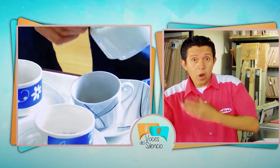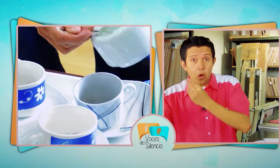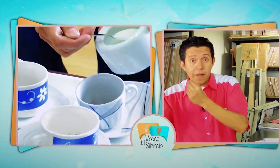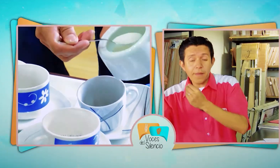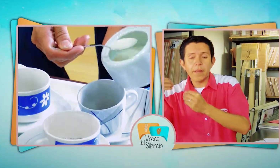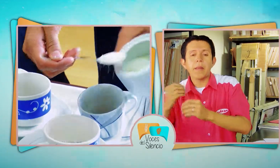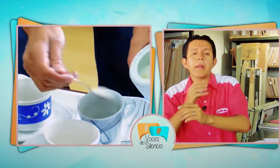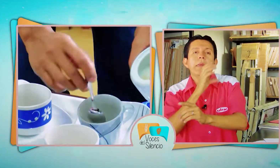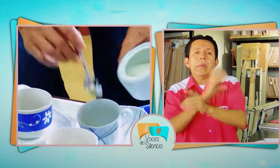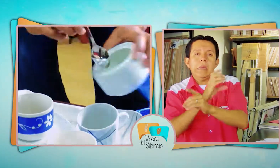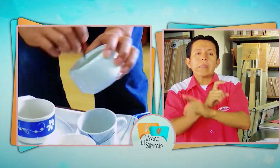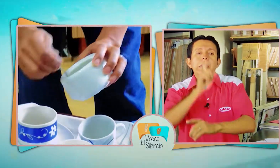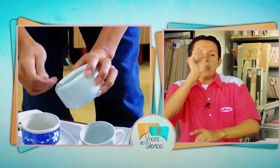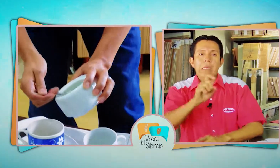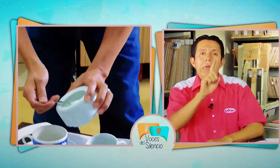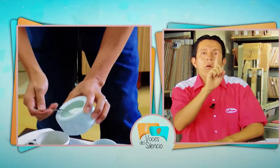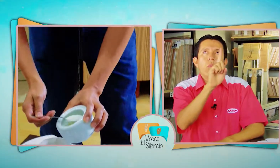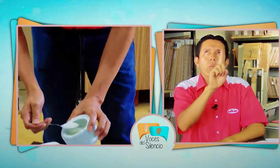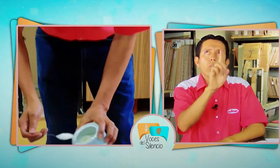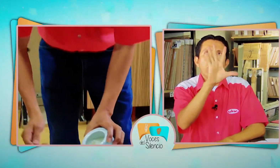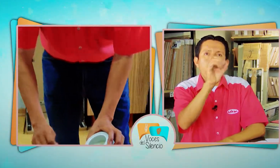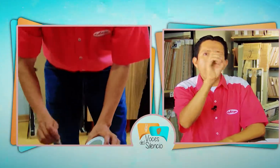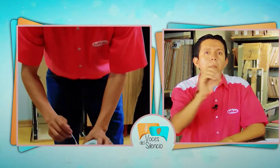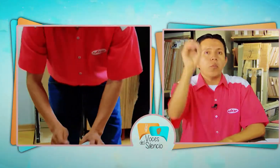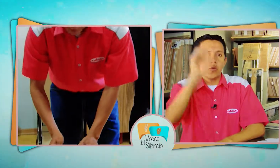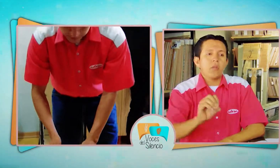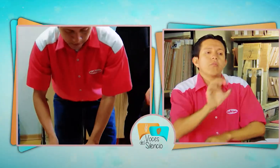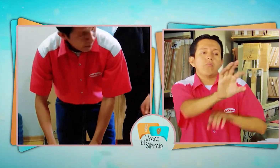Esta empresa en la que trabajo es muy respetuosa a la ley.